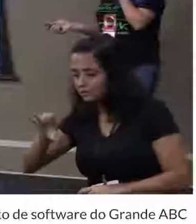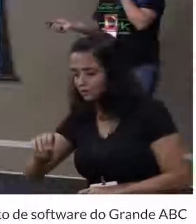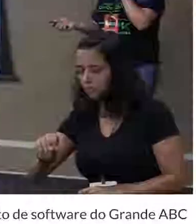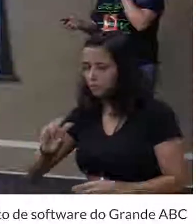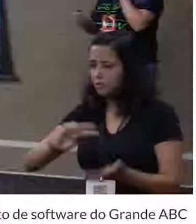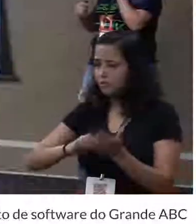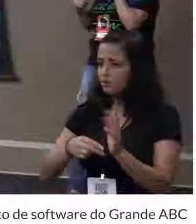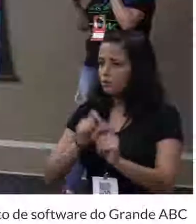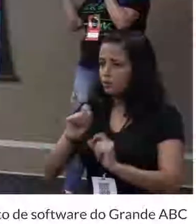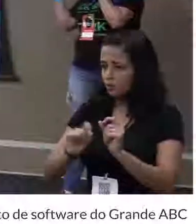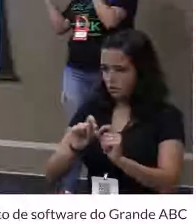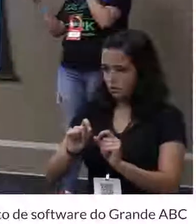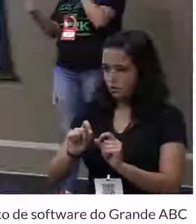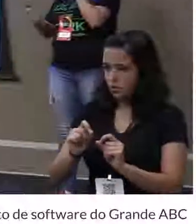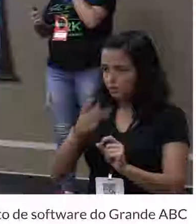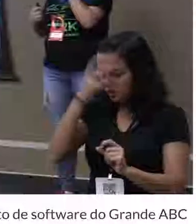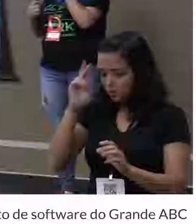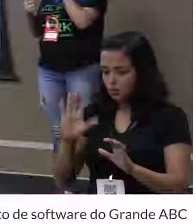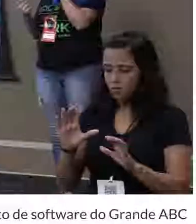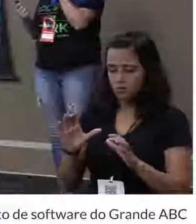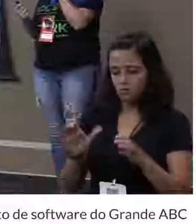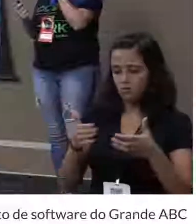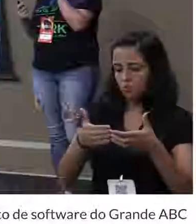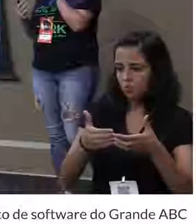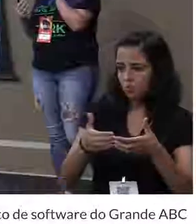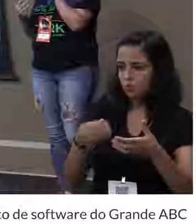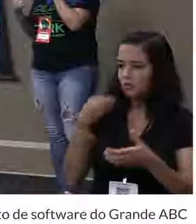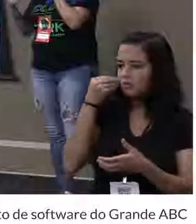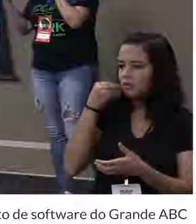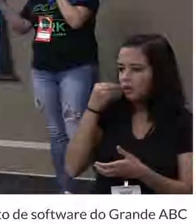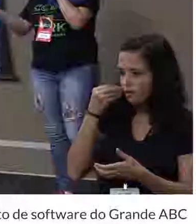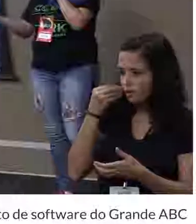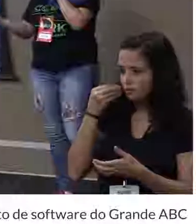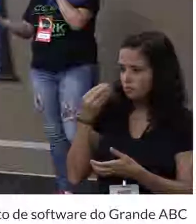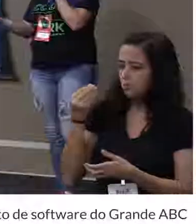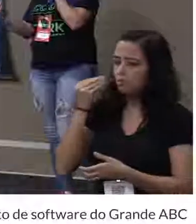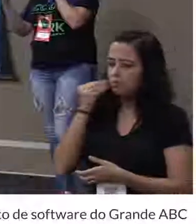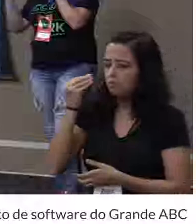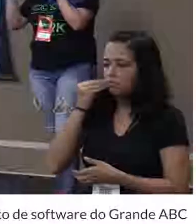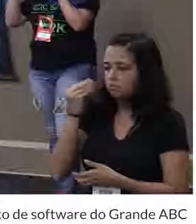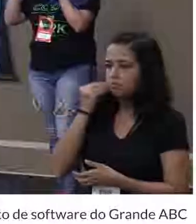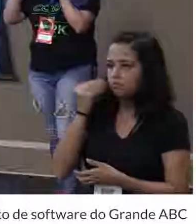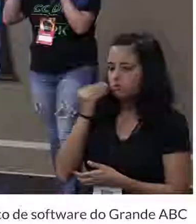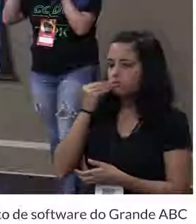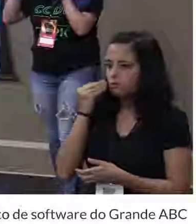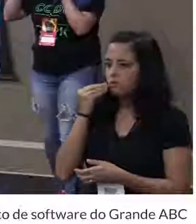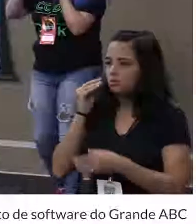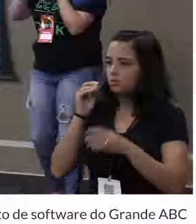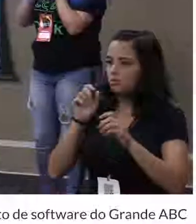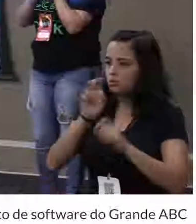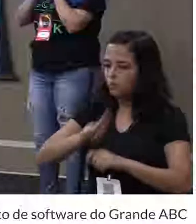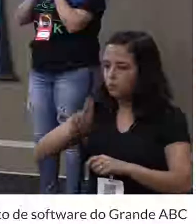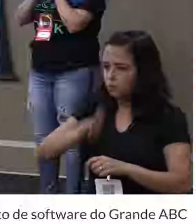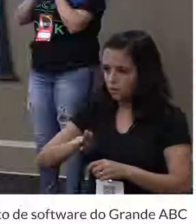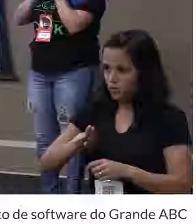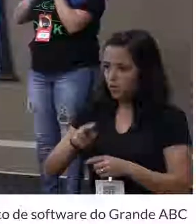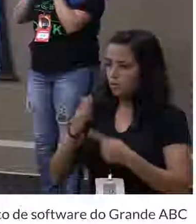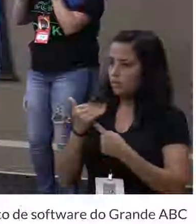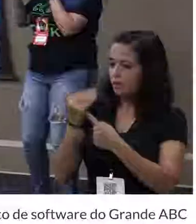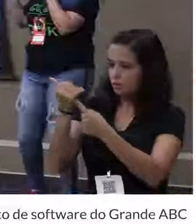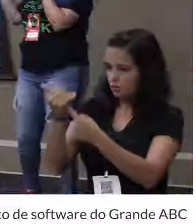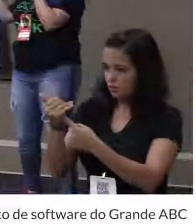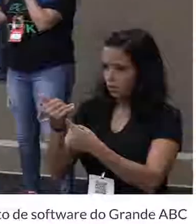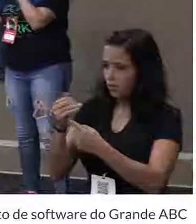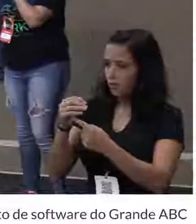à recomendação, a galera começa a fazer uns testes mais robustos. Eles colocam a tecnologia